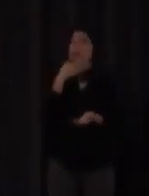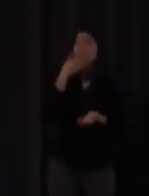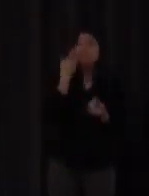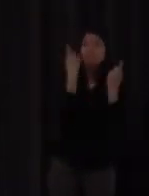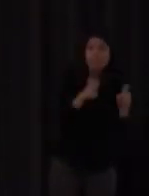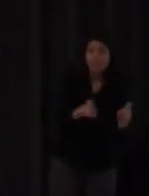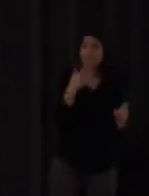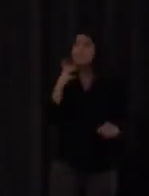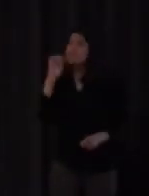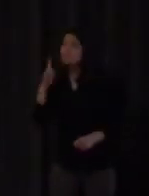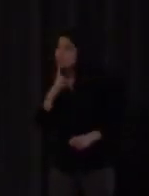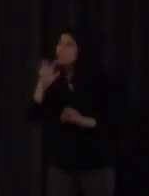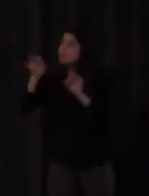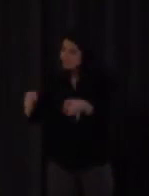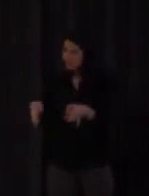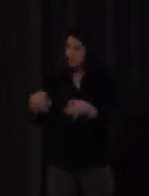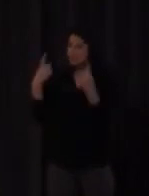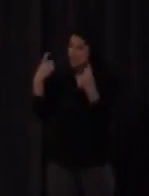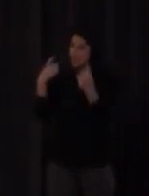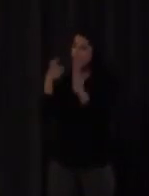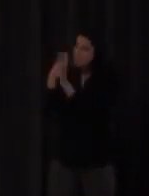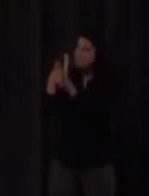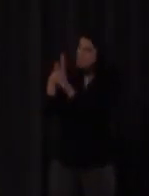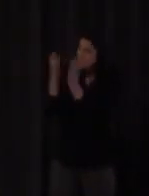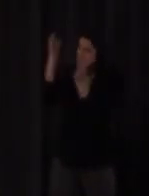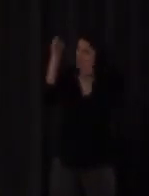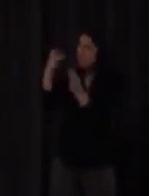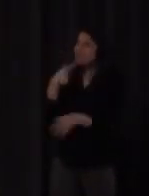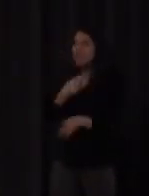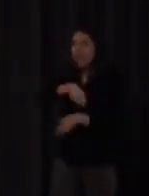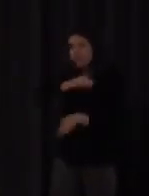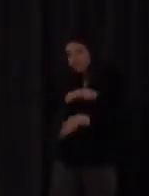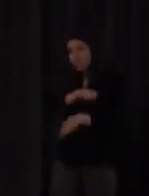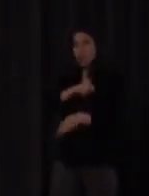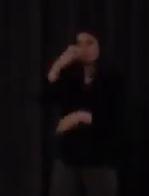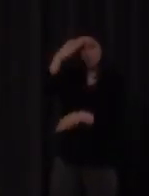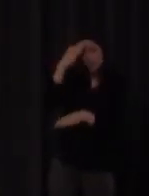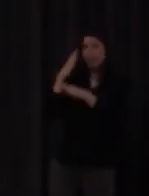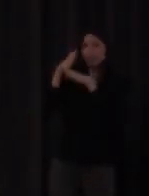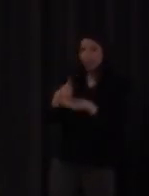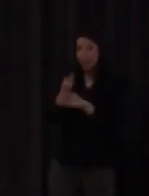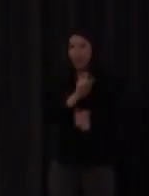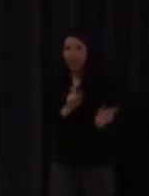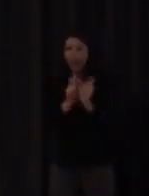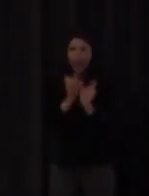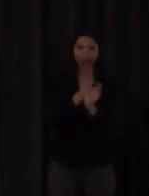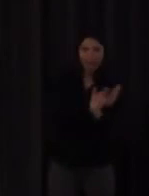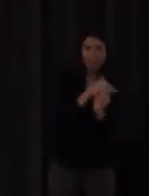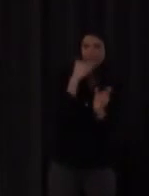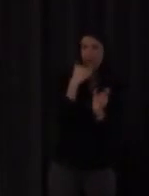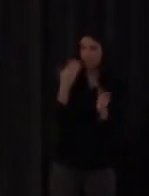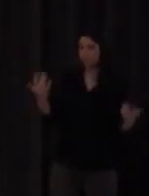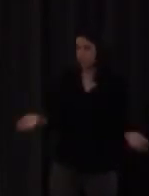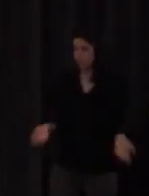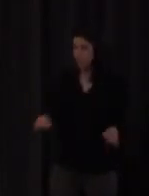explícito eso de decirle no en español el sustantivo ha de ser presentado sí o sí ¿cómo? a través de